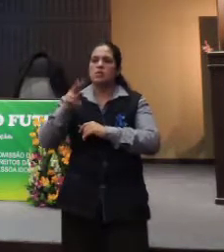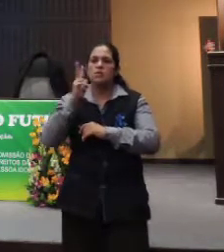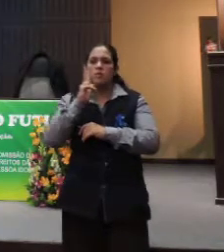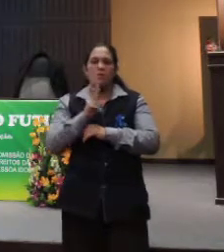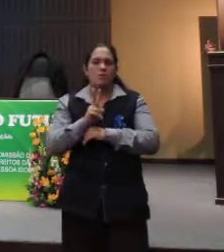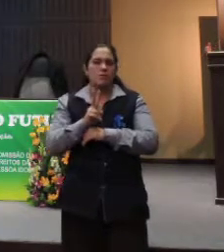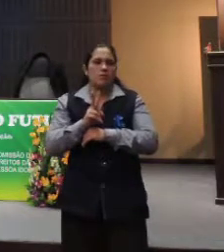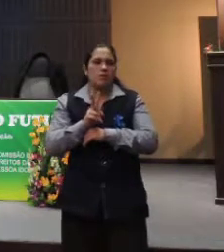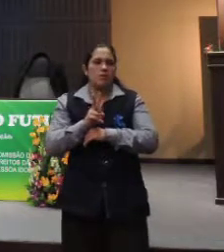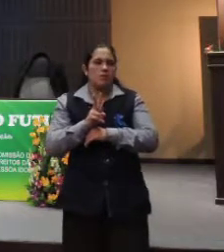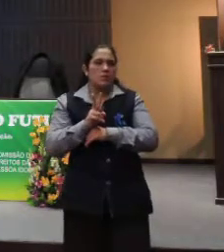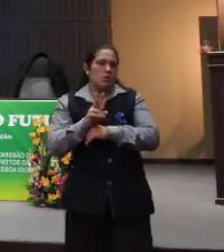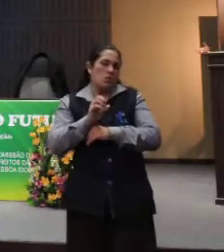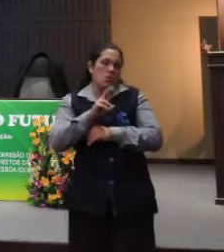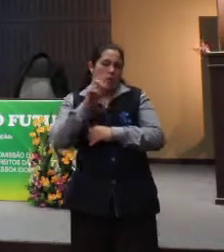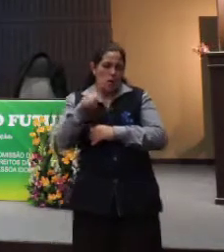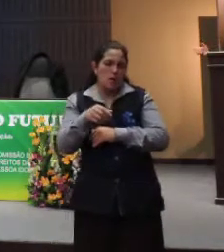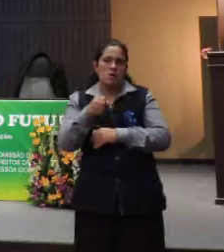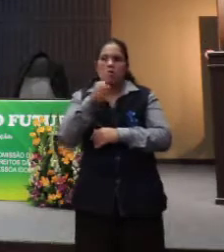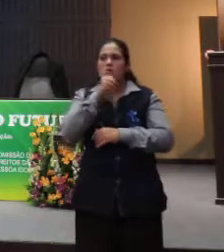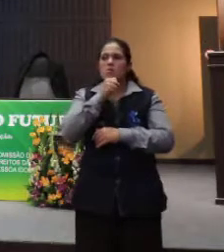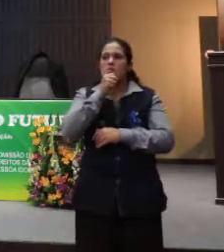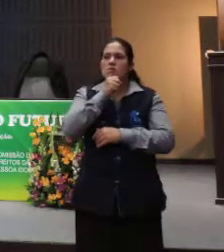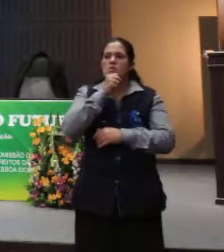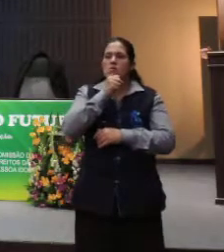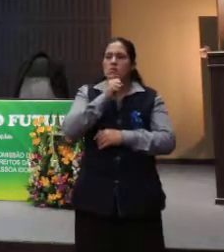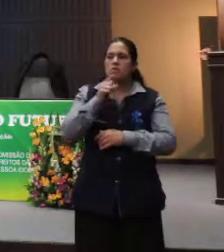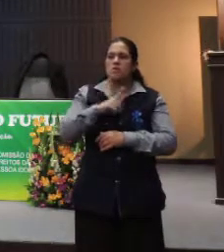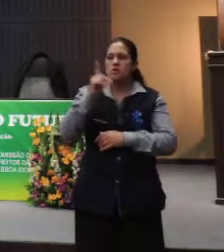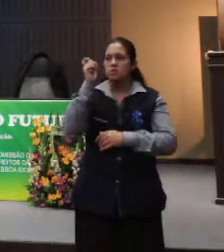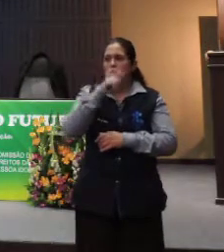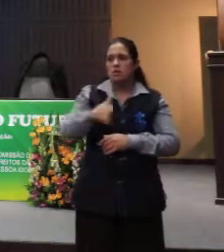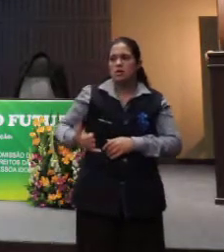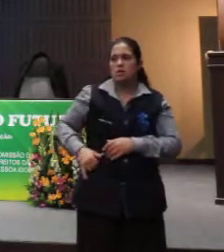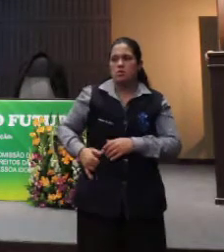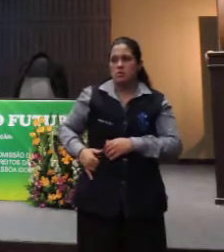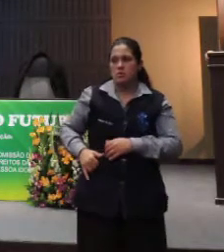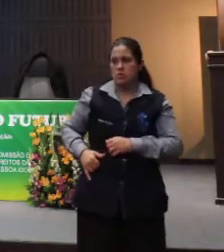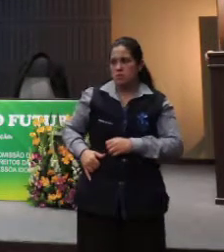um idoso que tem dificuldade de lidar com um smartphone, com um iPhone?